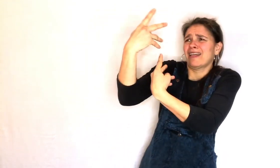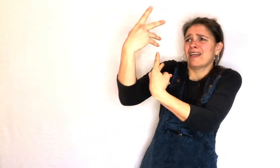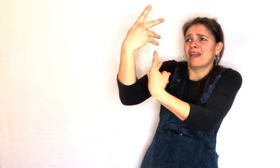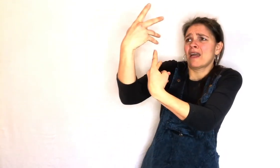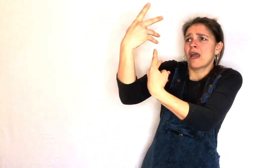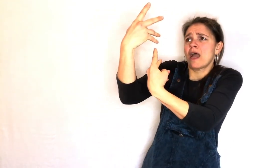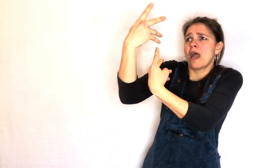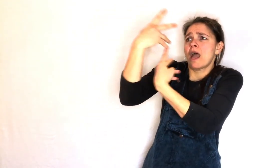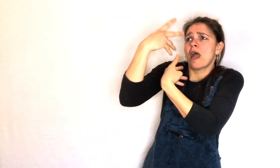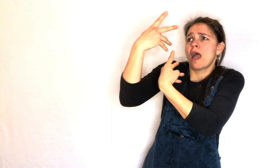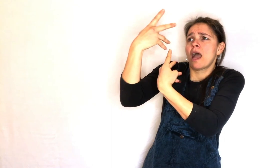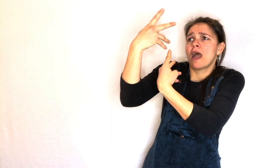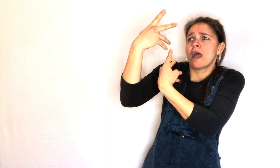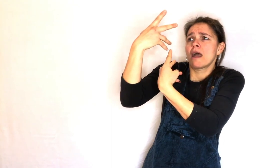en juge équitable,